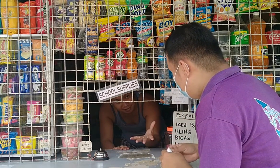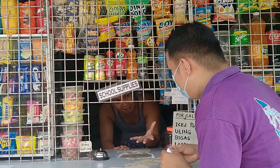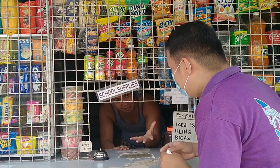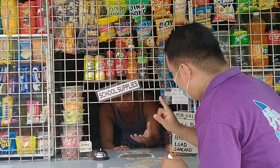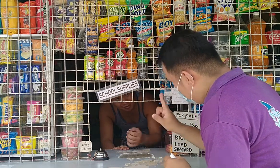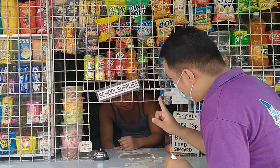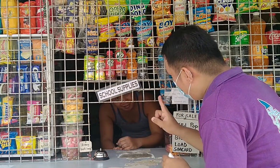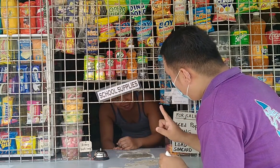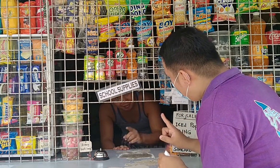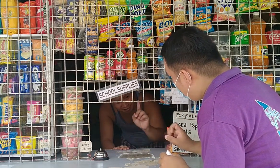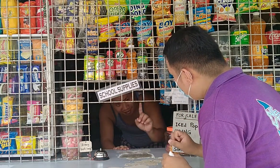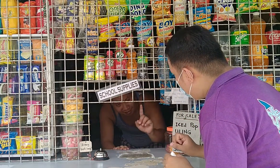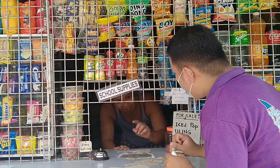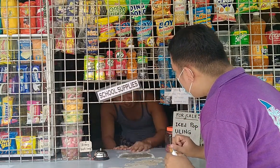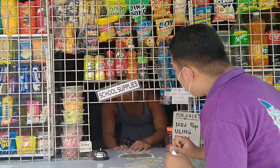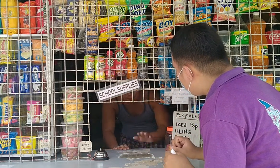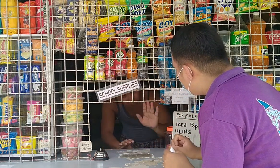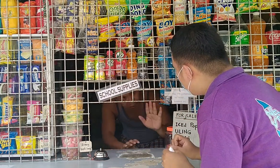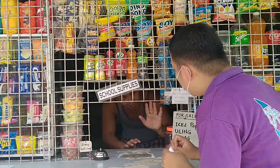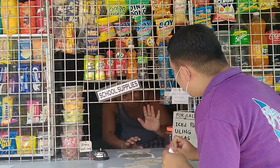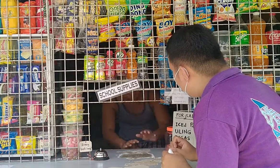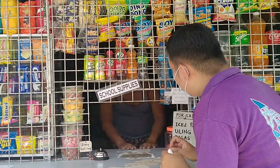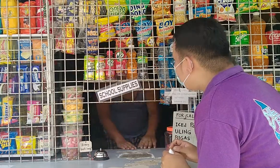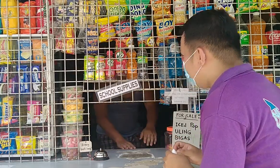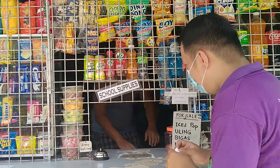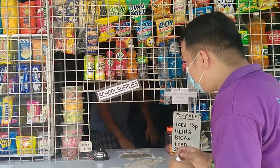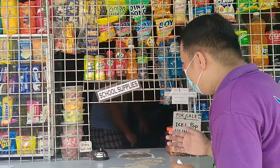2, 2, 1.